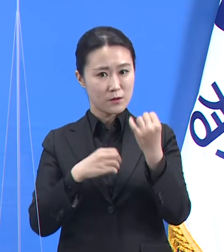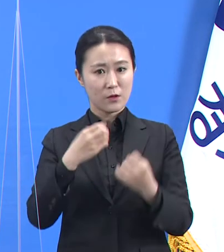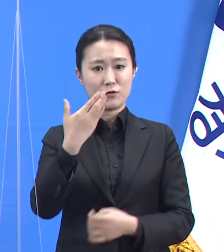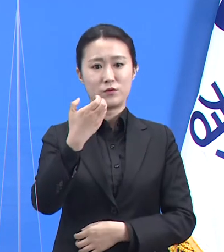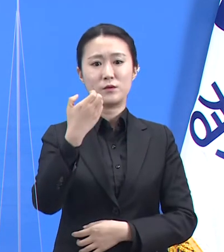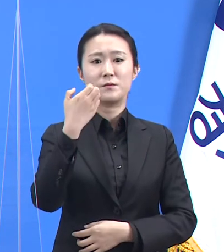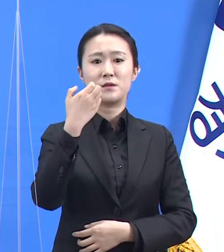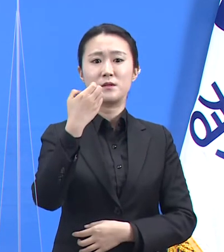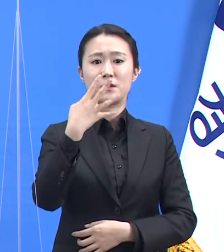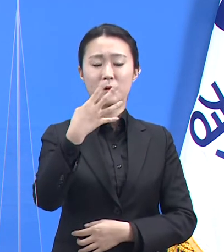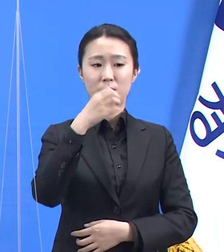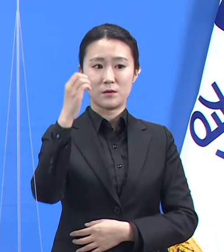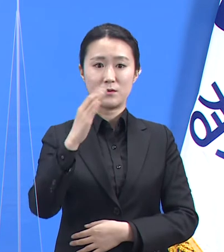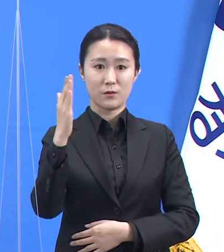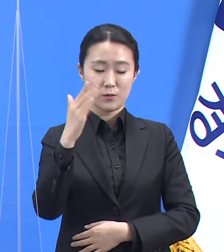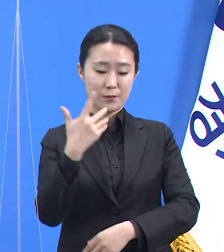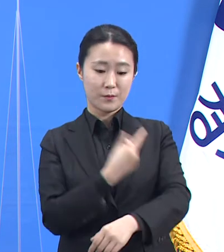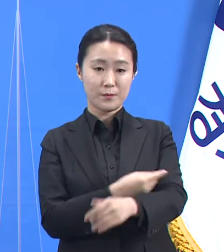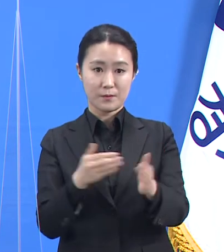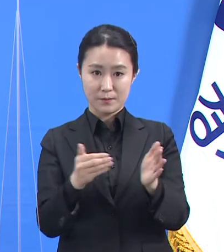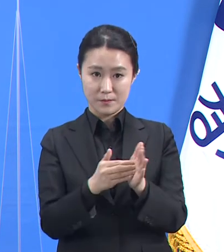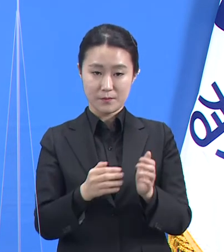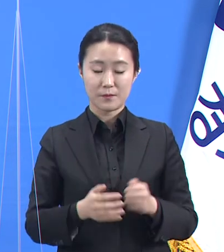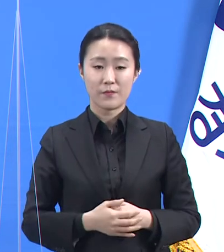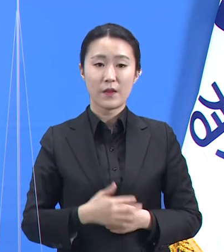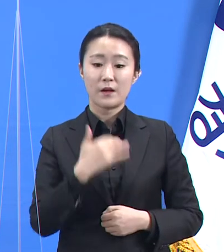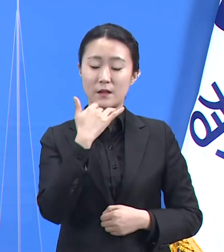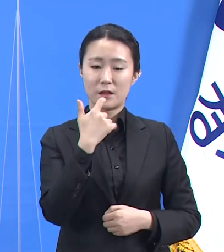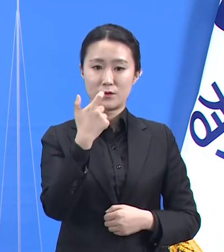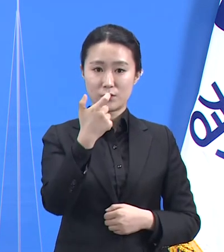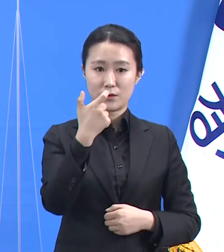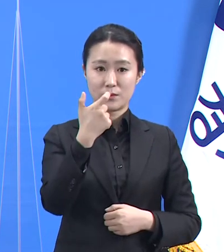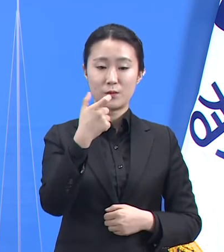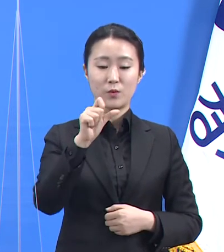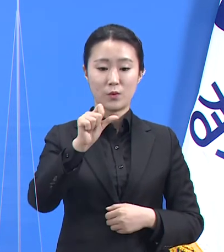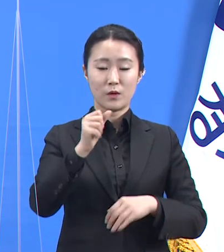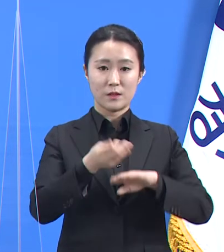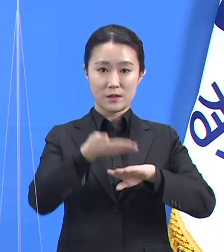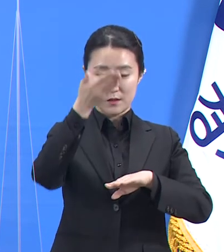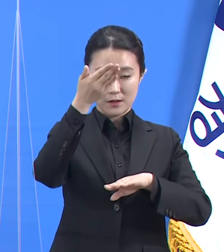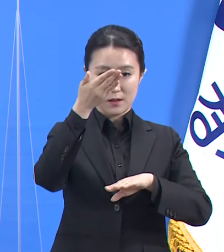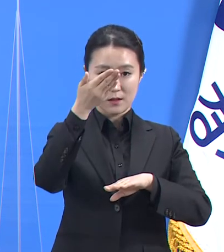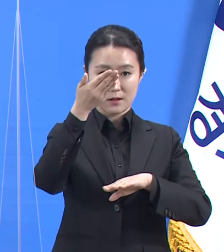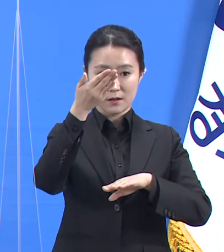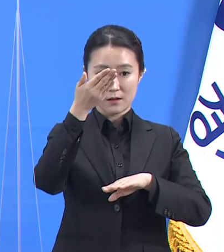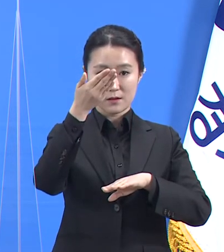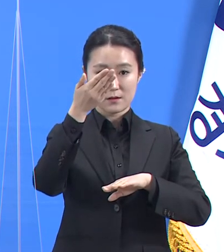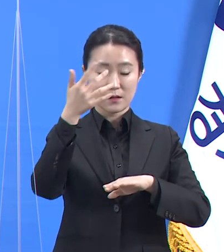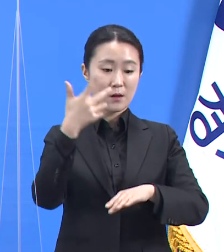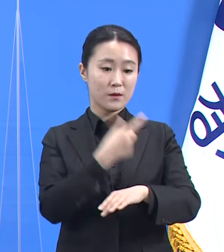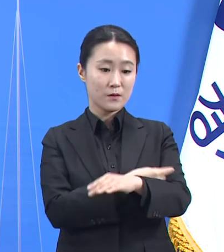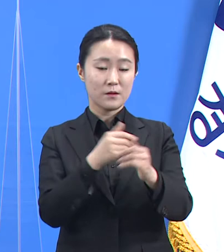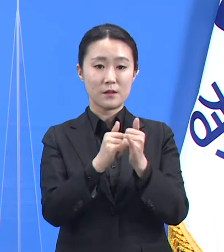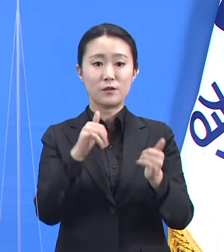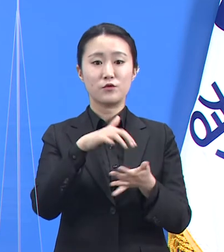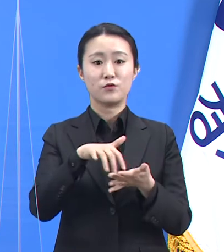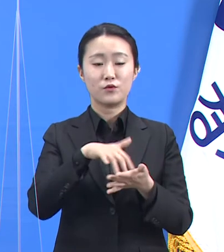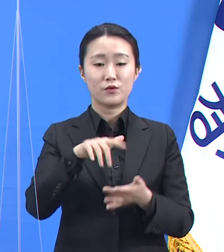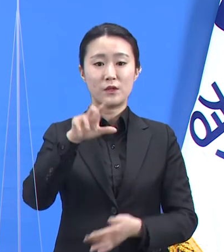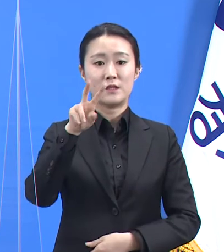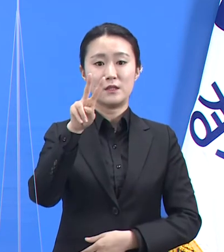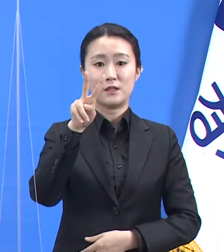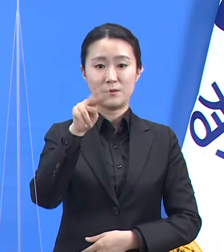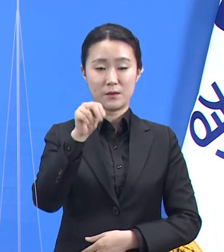65세 이상 접종자 수는 5,754명이 증가한 2만 442명으로 접종